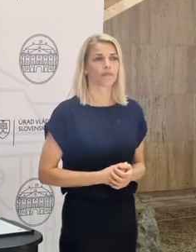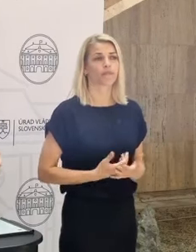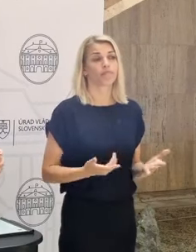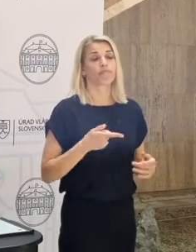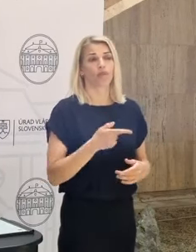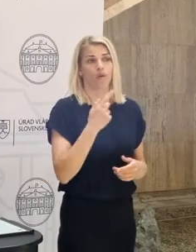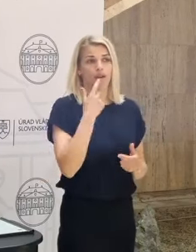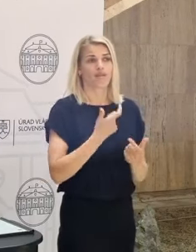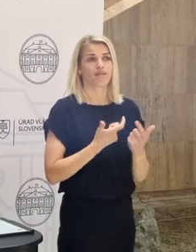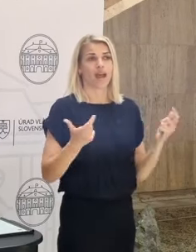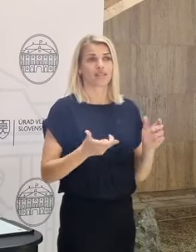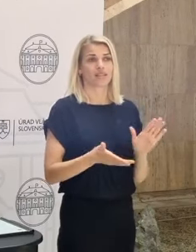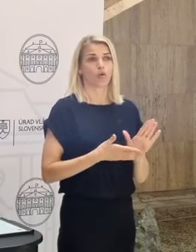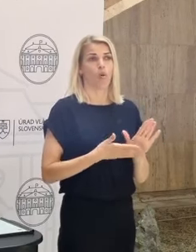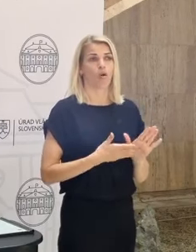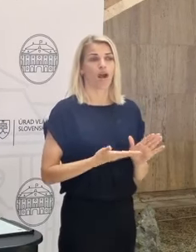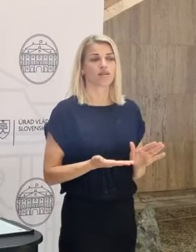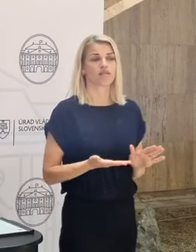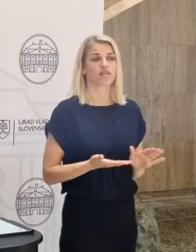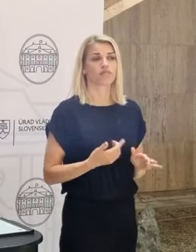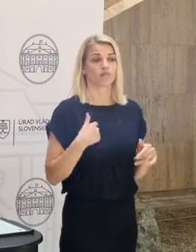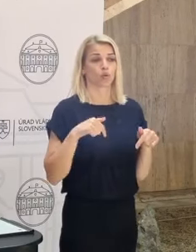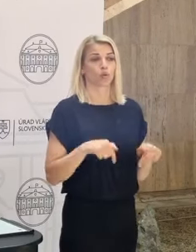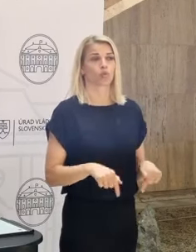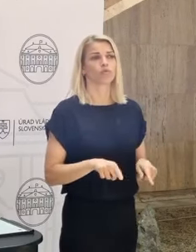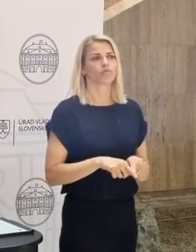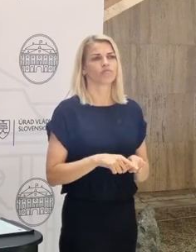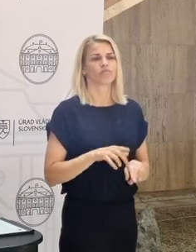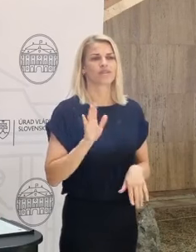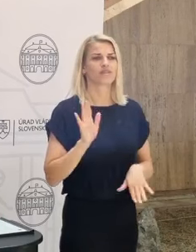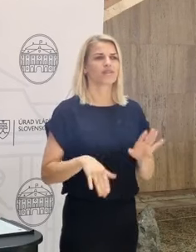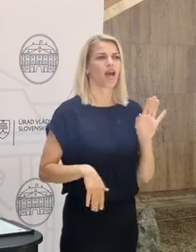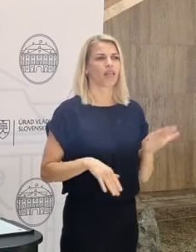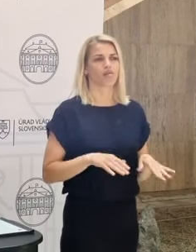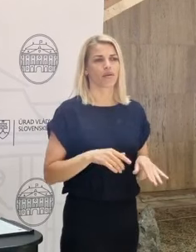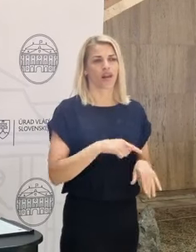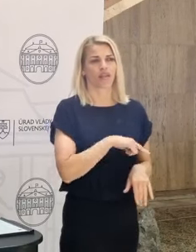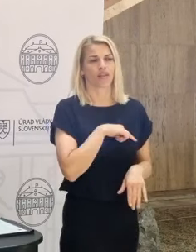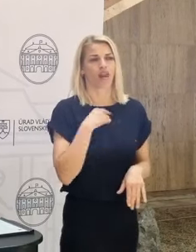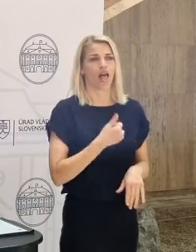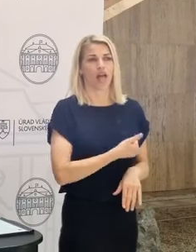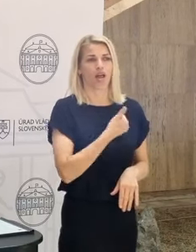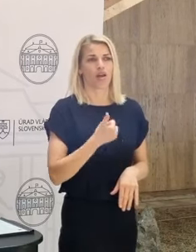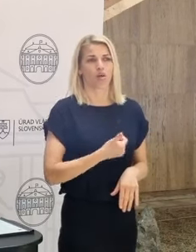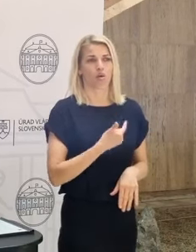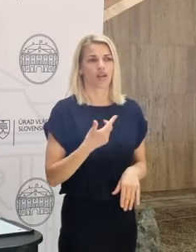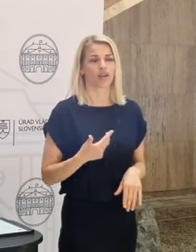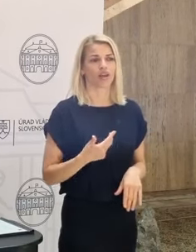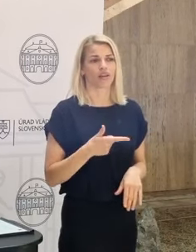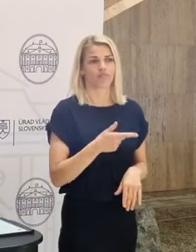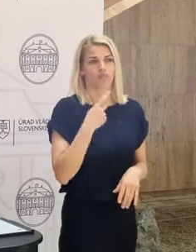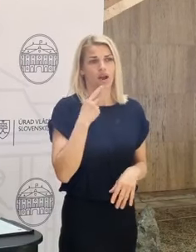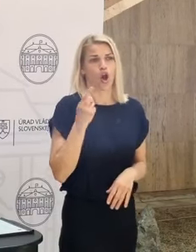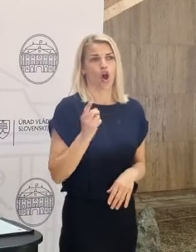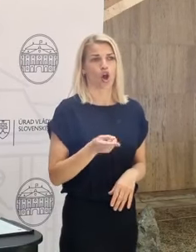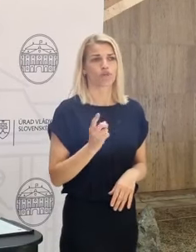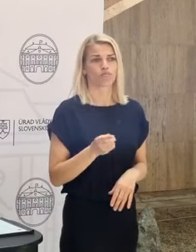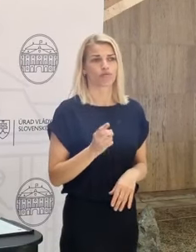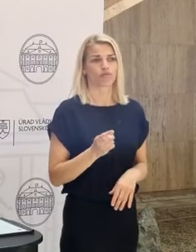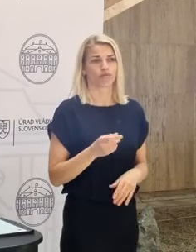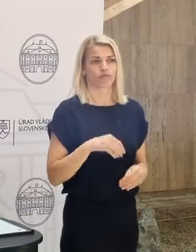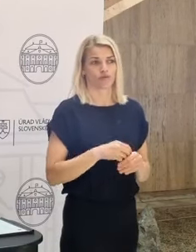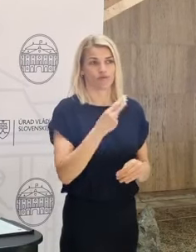to je jasný dôkaz toho, že sme tu zanedbali dlhé roky vlastne tú hrozbu, ktorú sme videli.